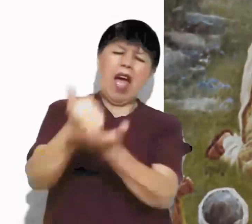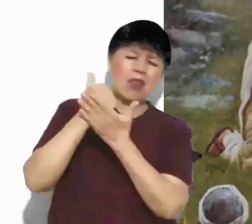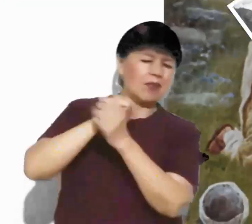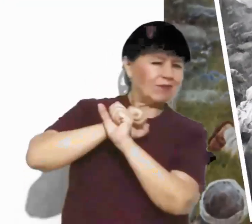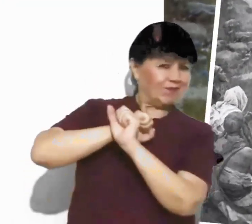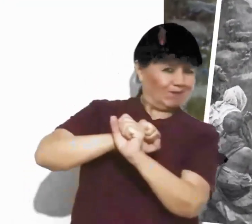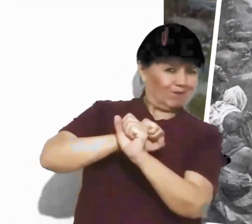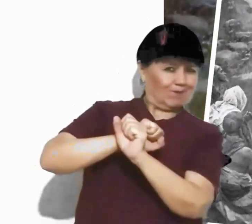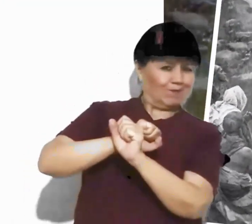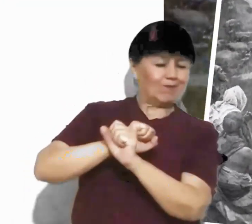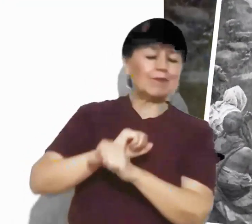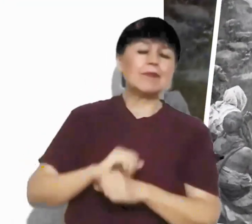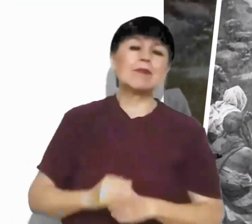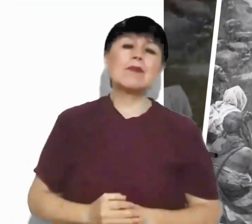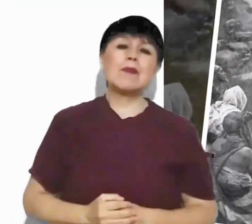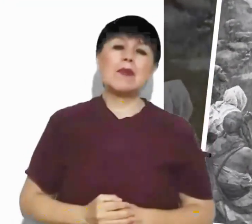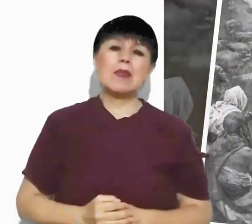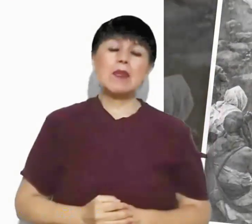y líbranos del mal.